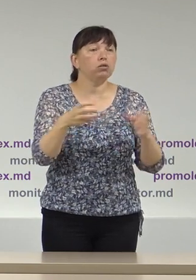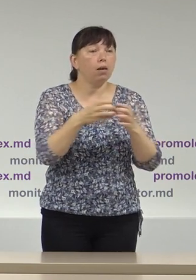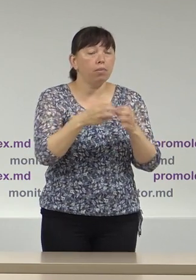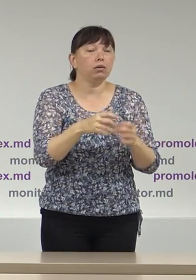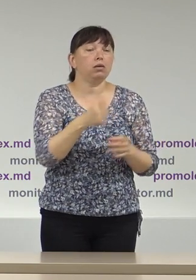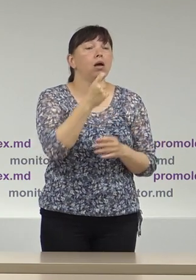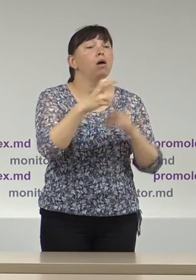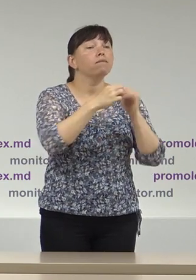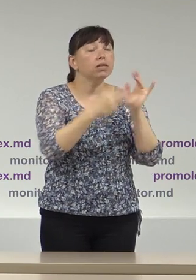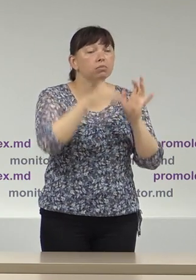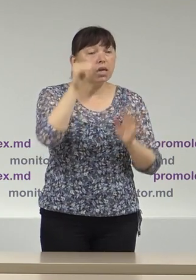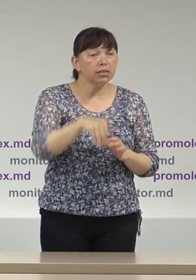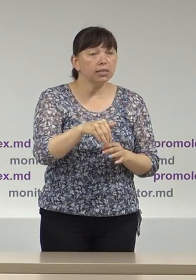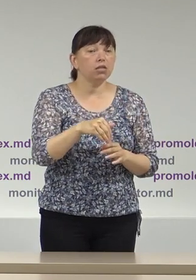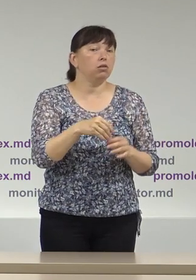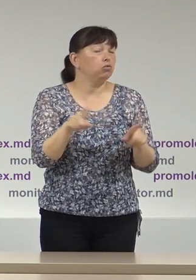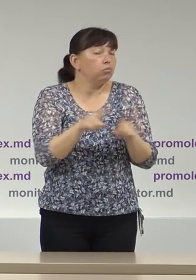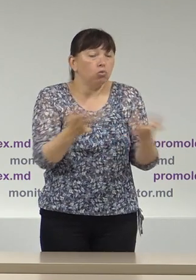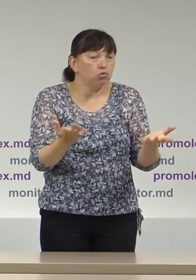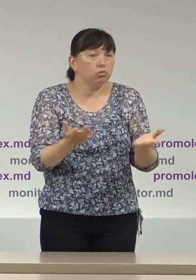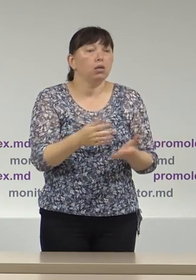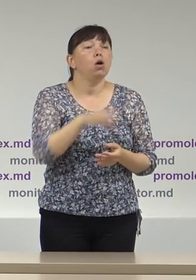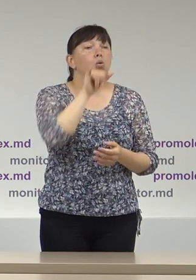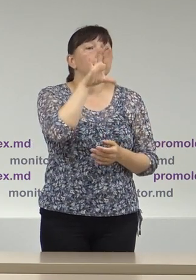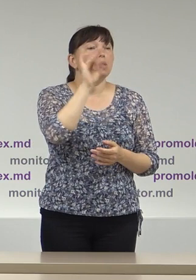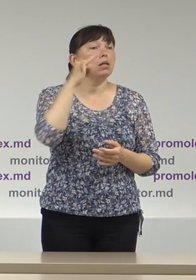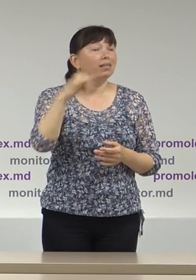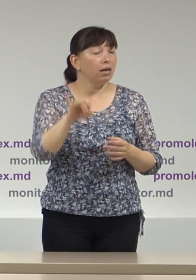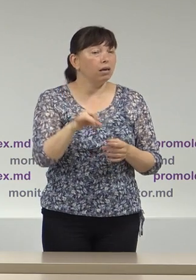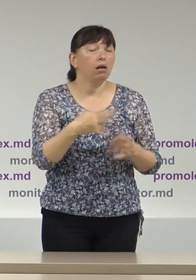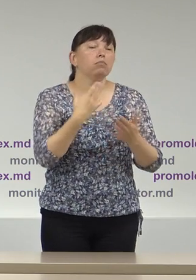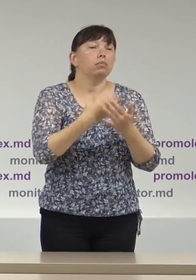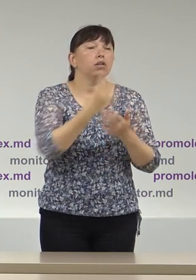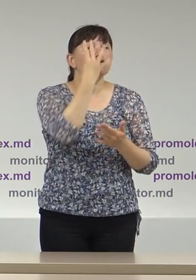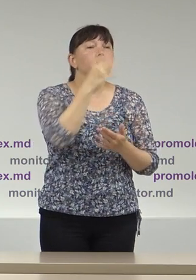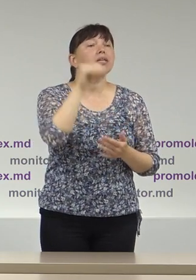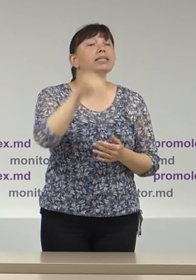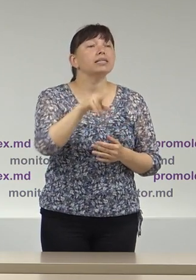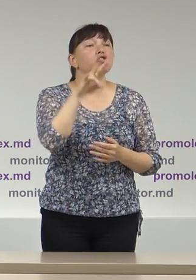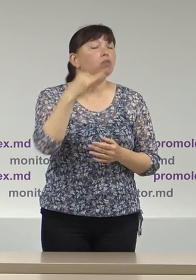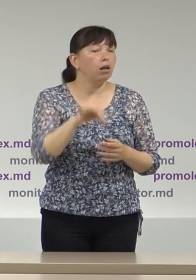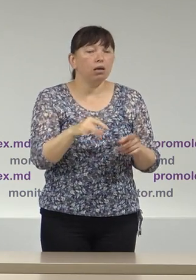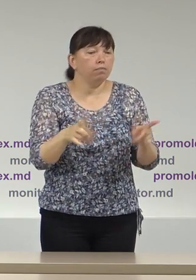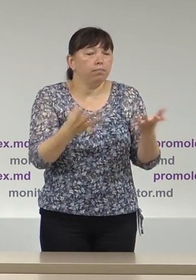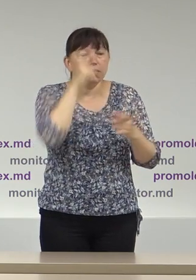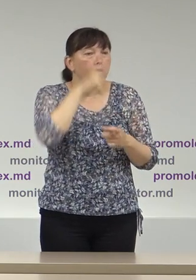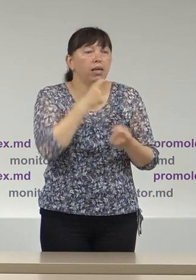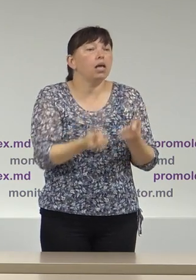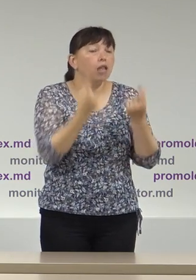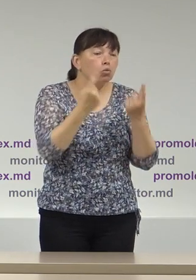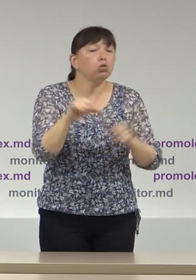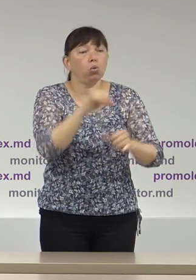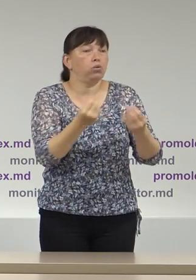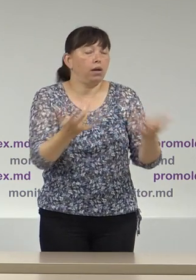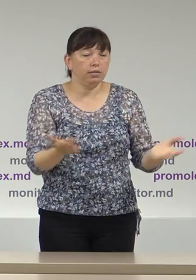neraportați și blocul electoral Renato Usatăi în jur de 4.000 lei neraportați În